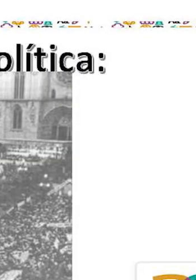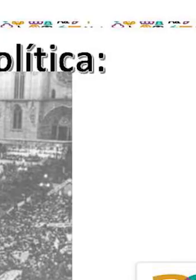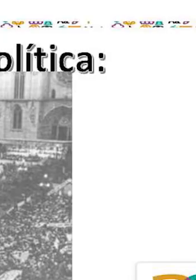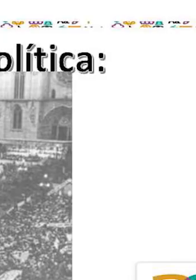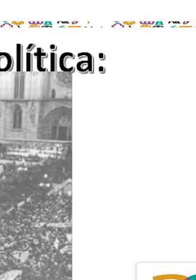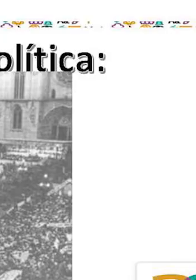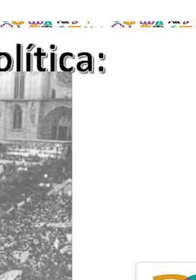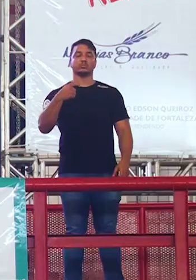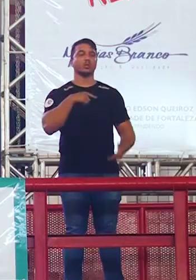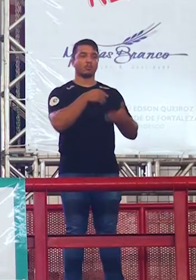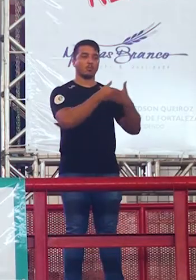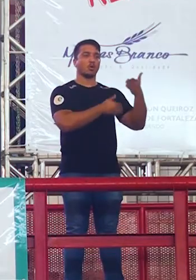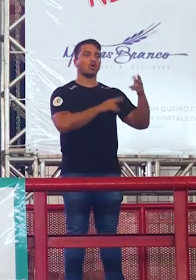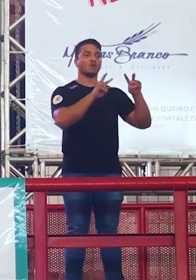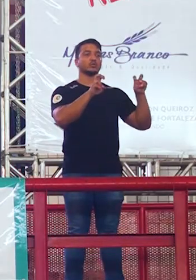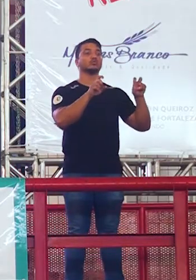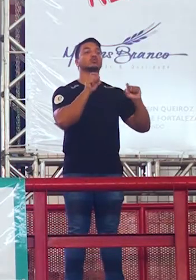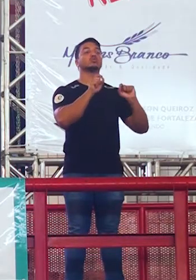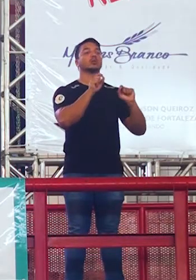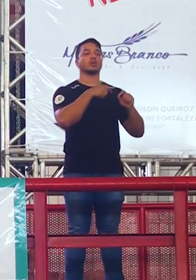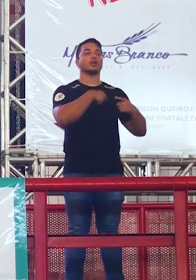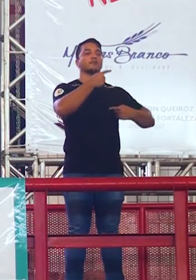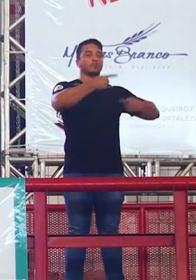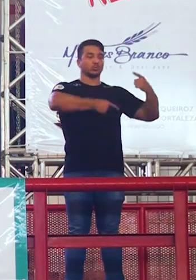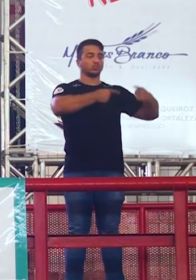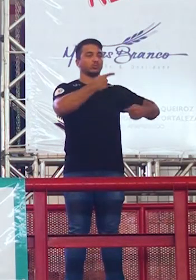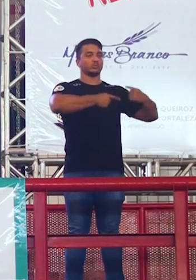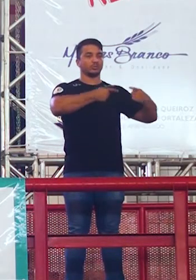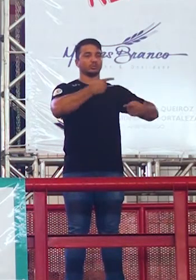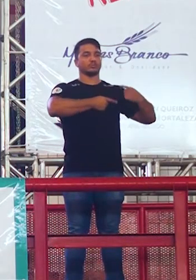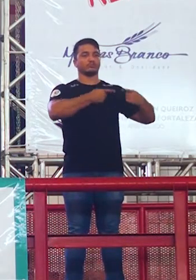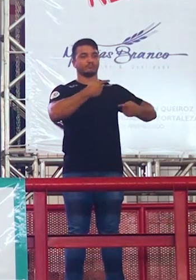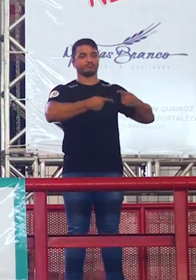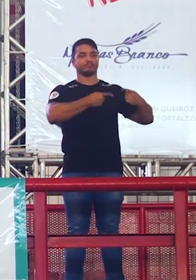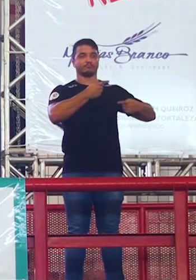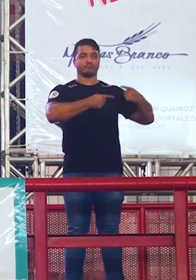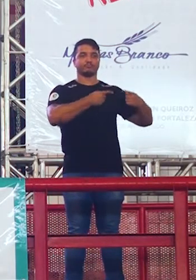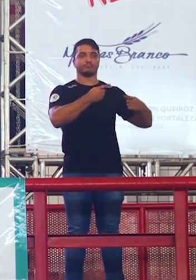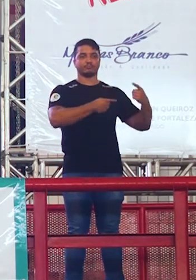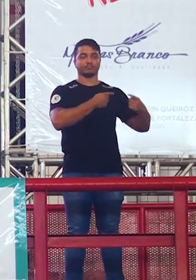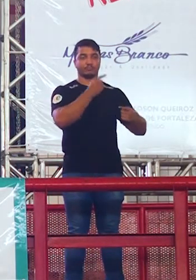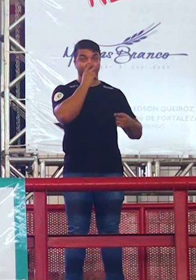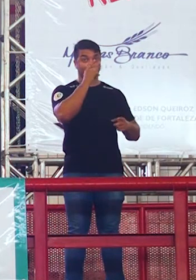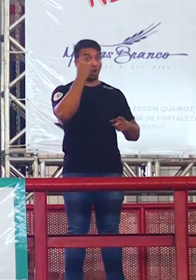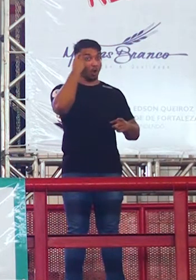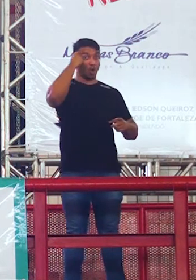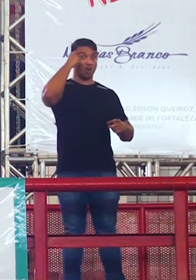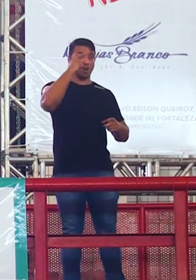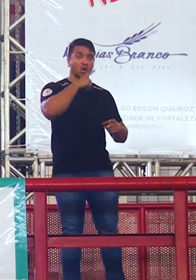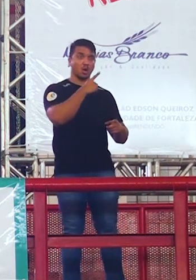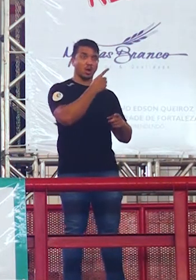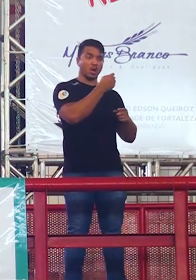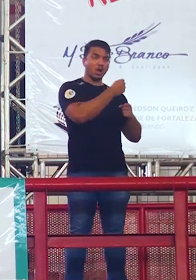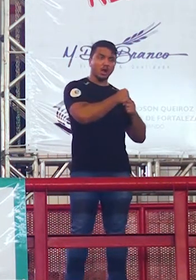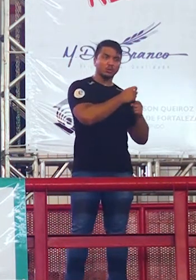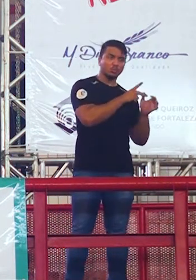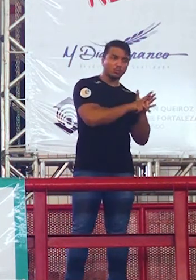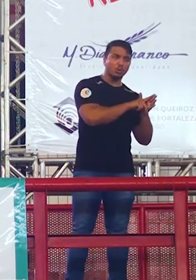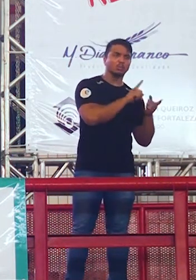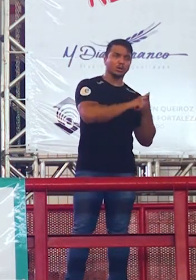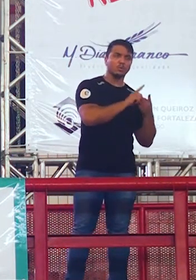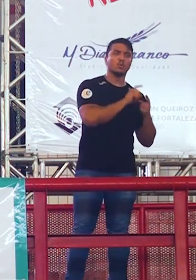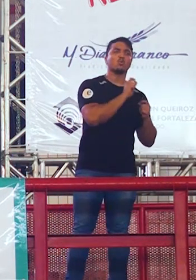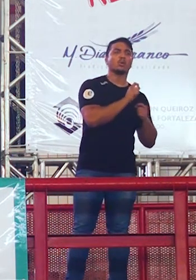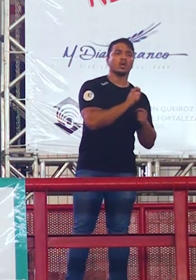a prova do Enem foi sobre política. Olha a coincidência em um ano de eleições